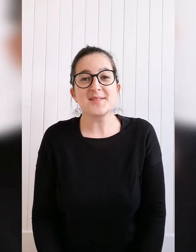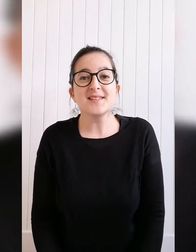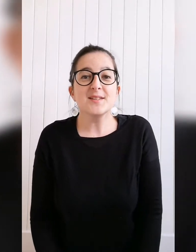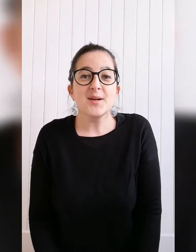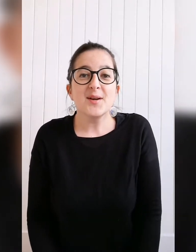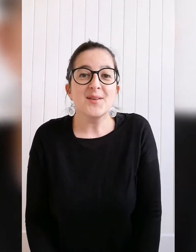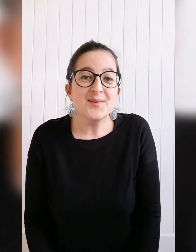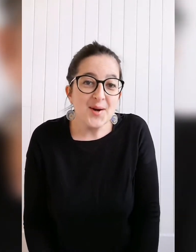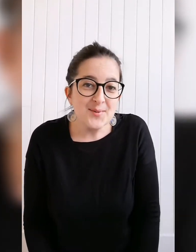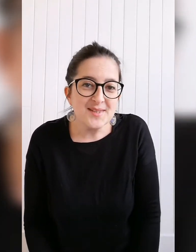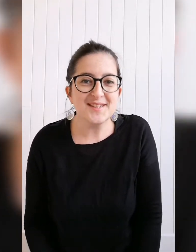le signe dormir.